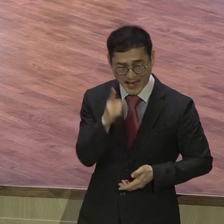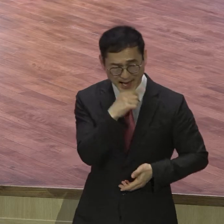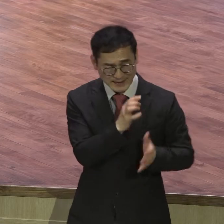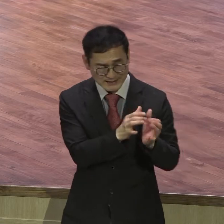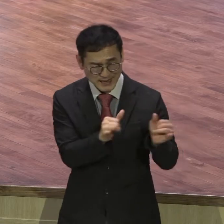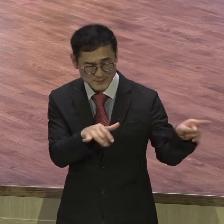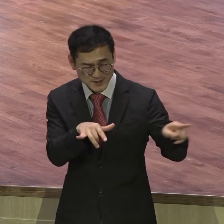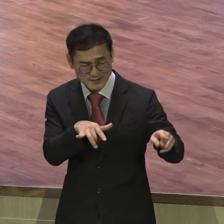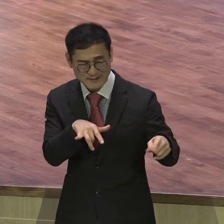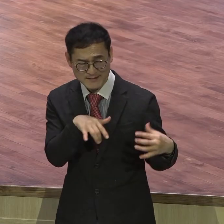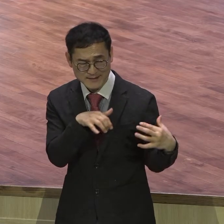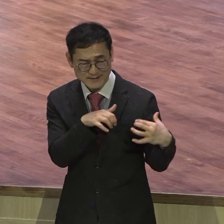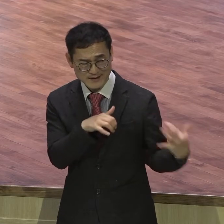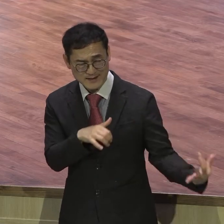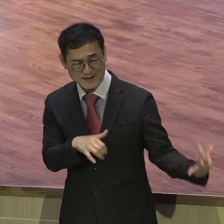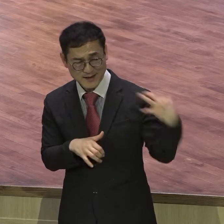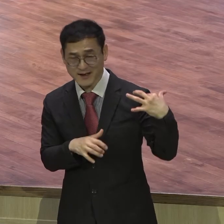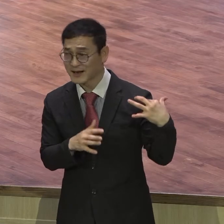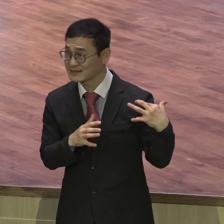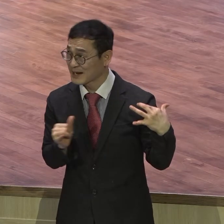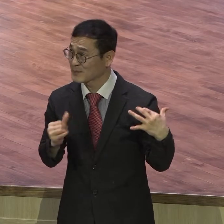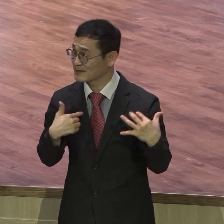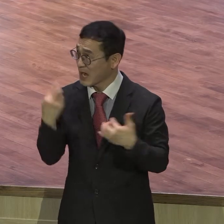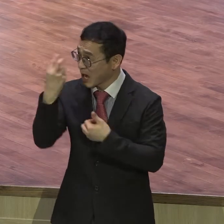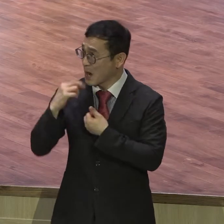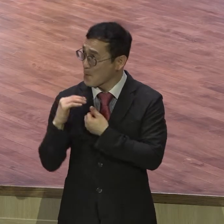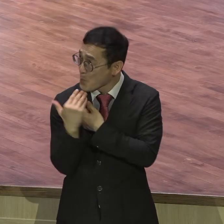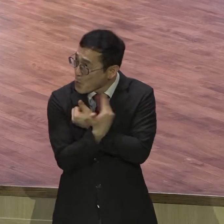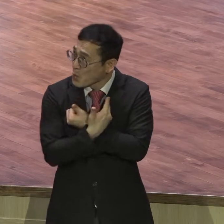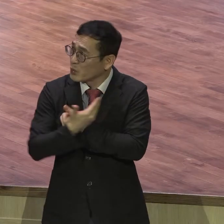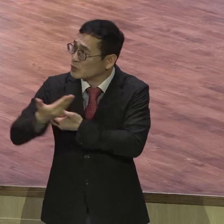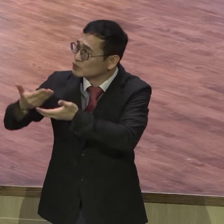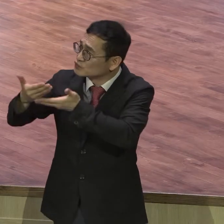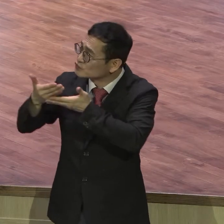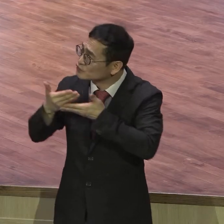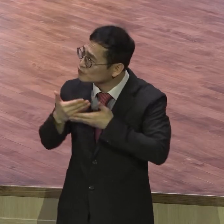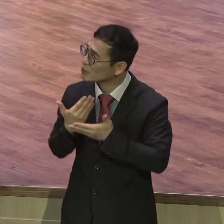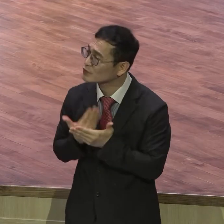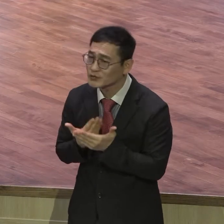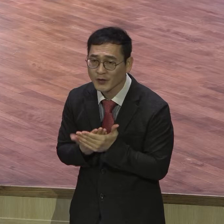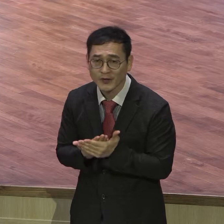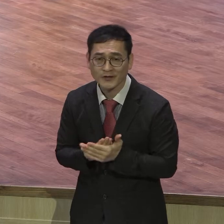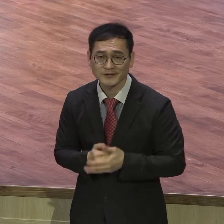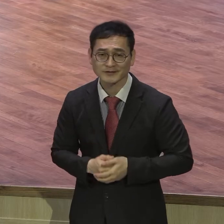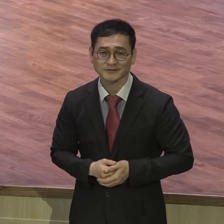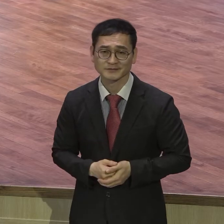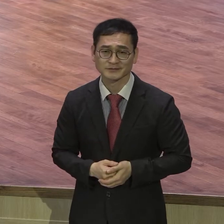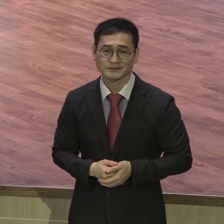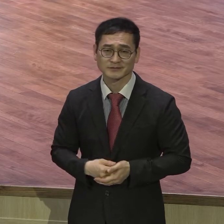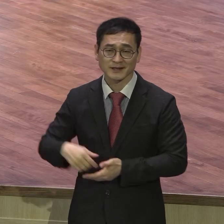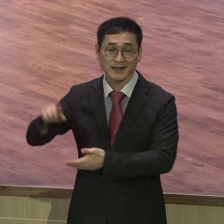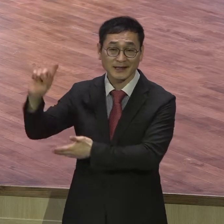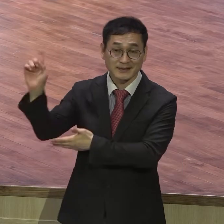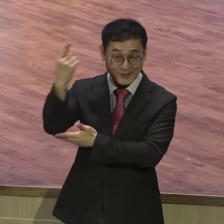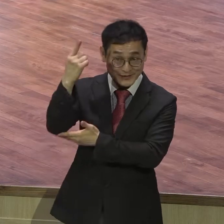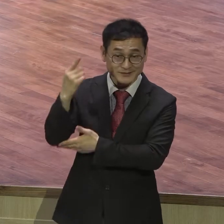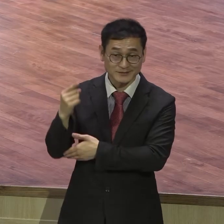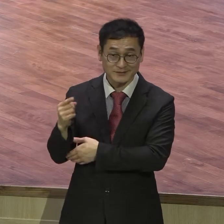목숨을 노리는 원수에 하나님께서 벗어나게 하소서 따위 또 말이죠 따위 또 하나님께서